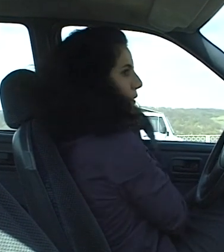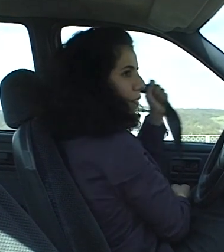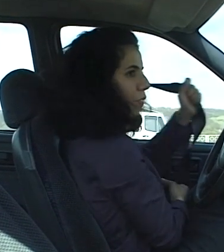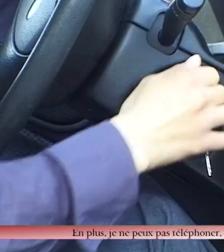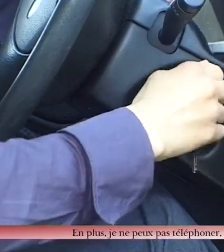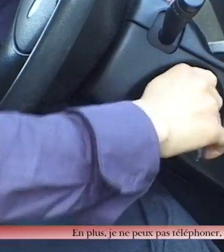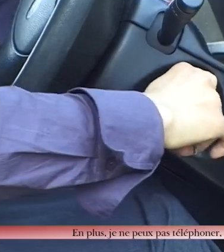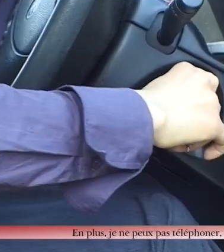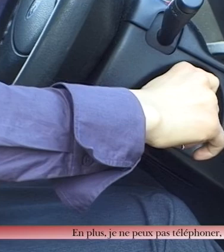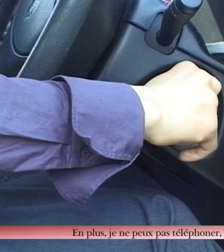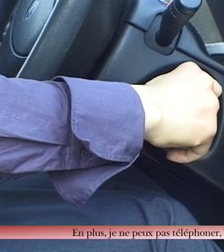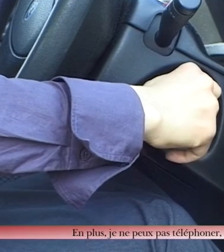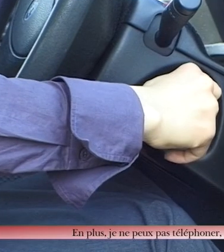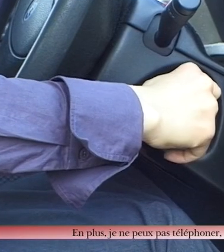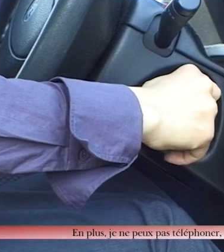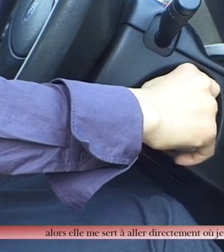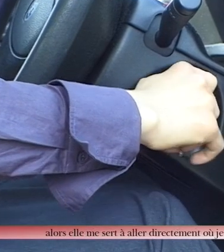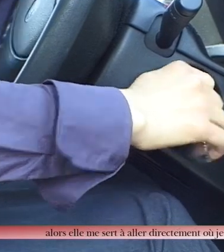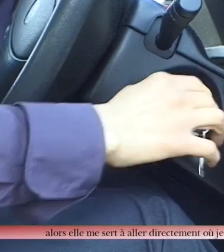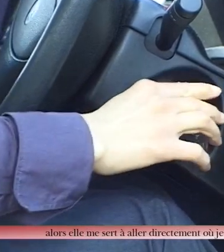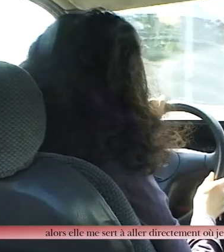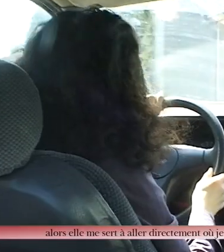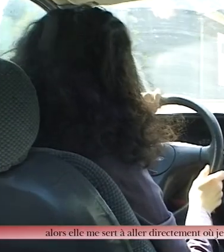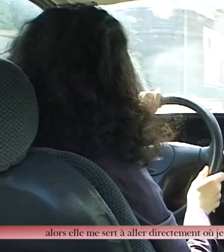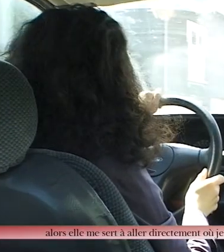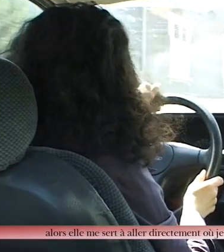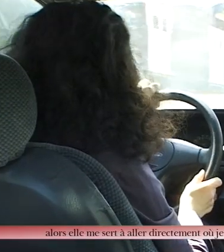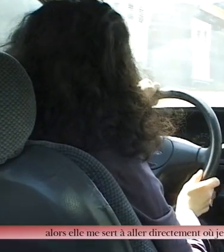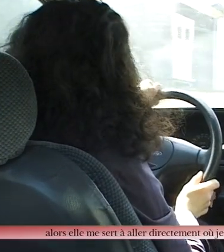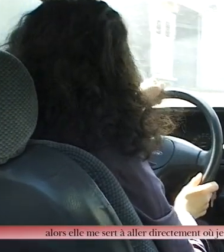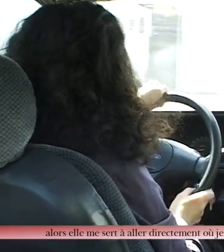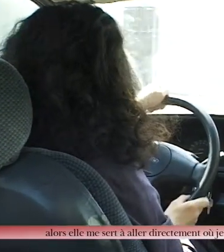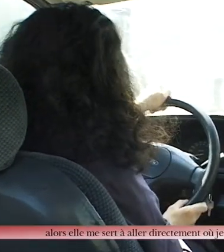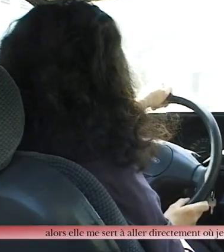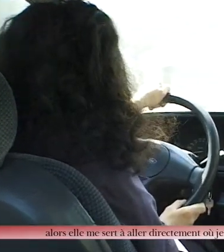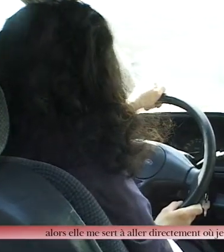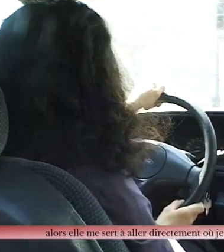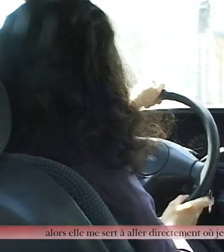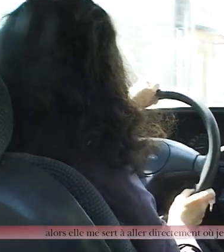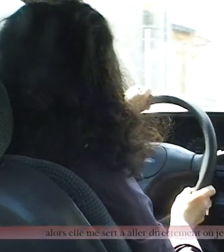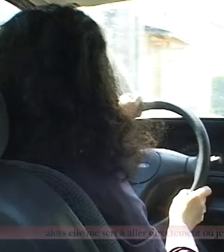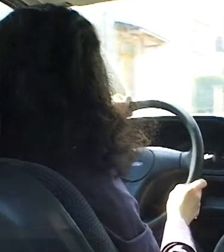En plus, je ne peux pas téléphoner, alors elle me sert à aller directement où je veux. Je